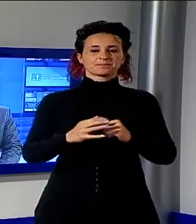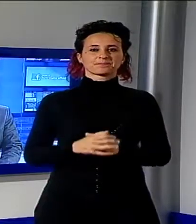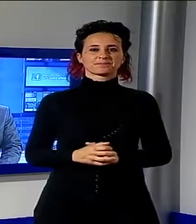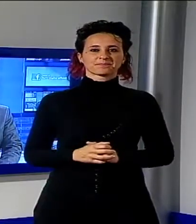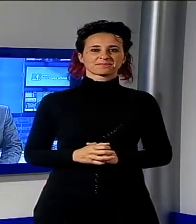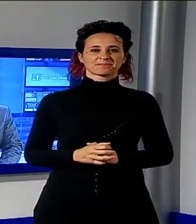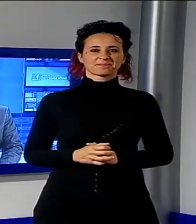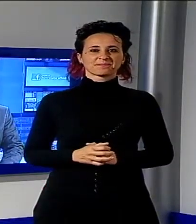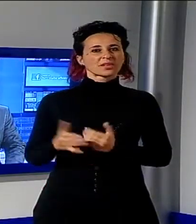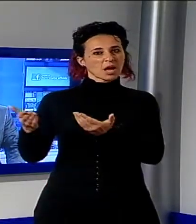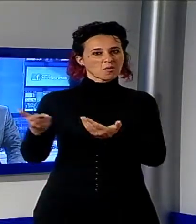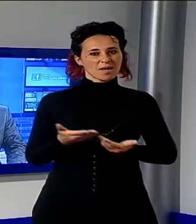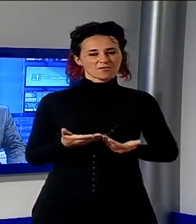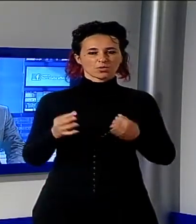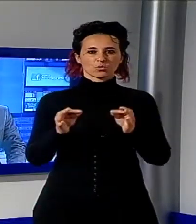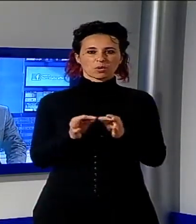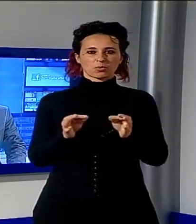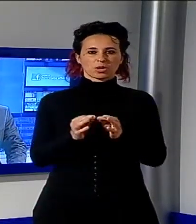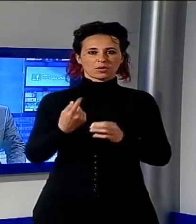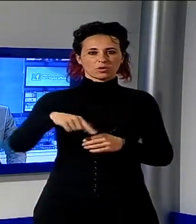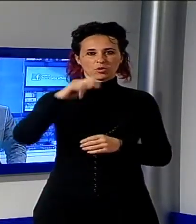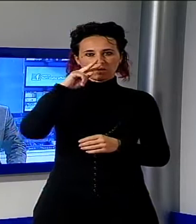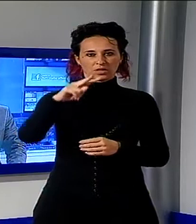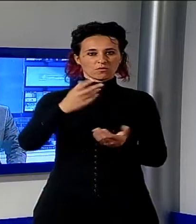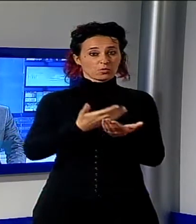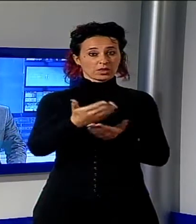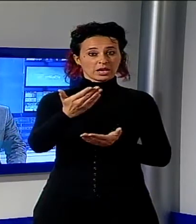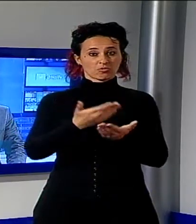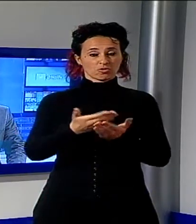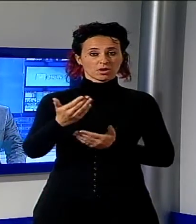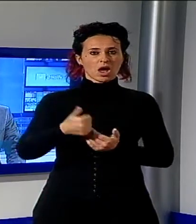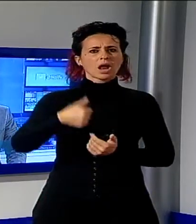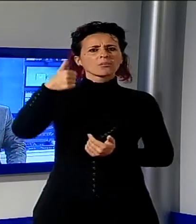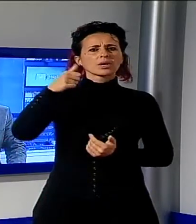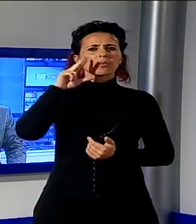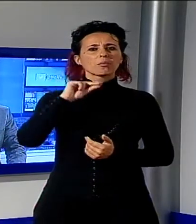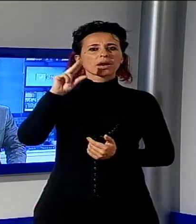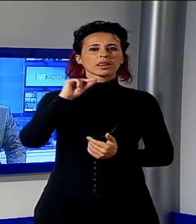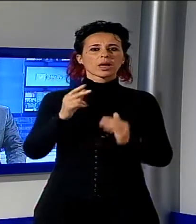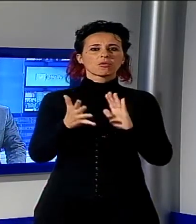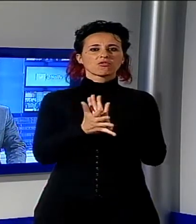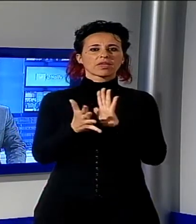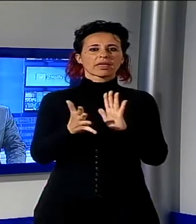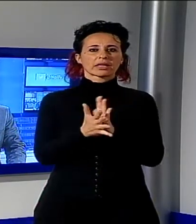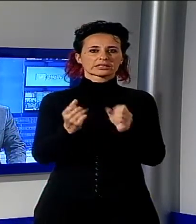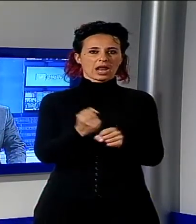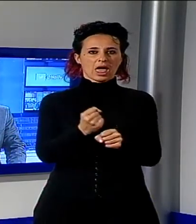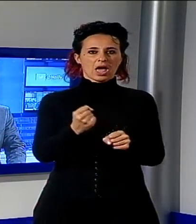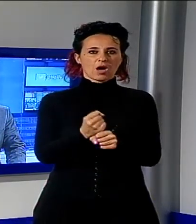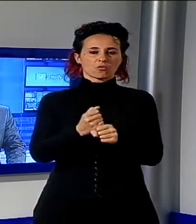Ben trovati a questa nuova edizione del TG9, in apertura parliamo della festa del lavoro, il primo maggio e delle